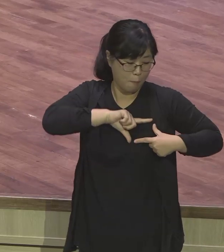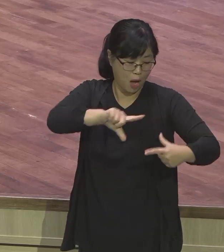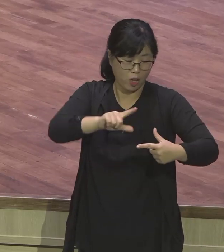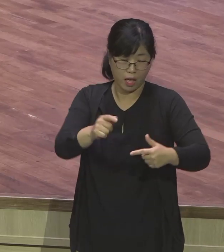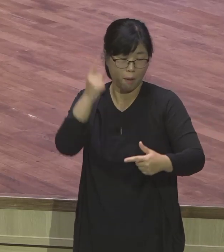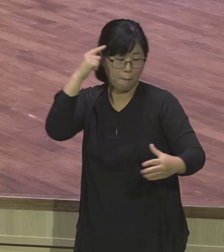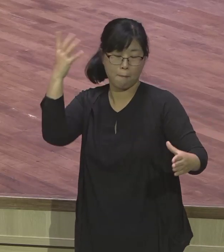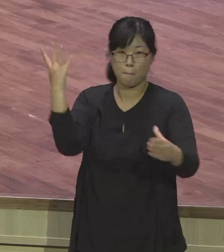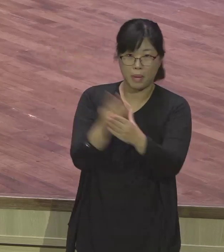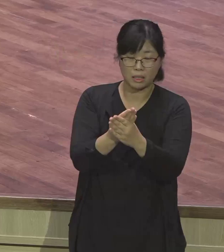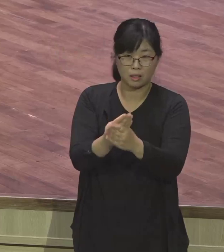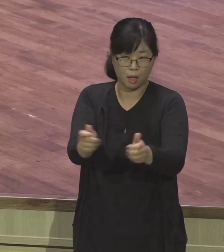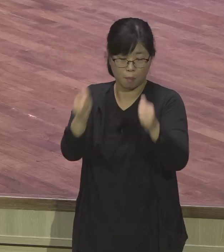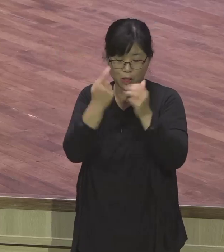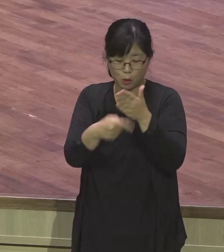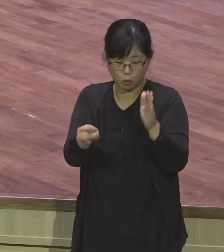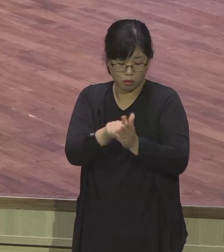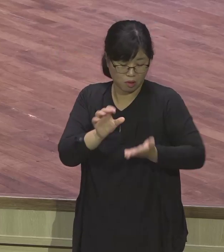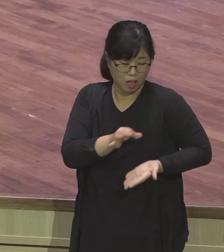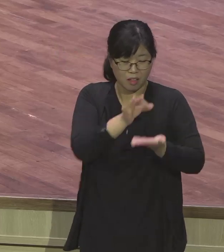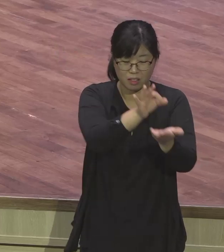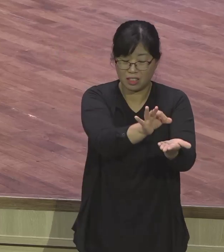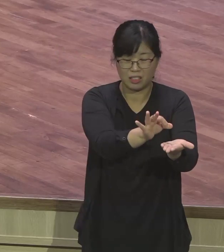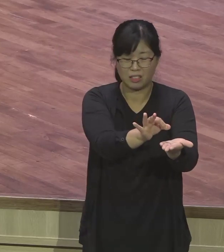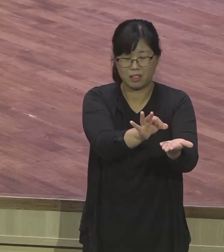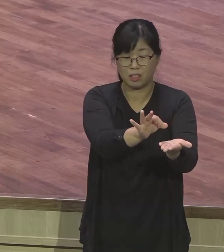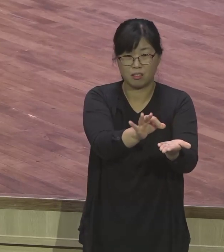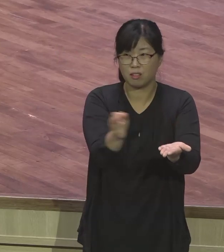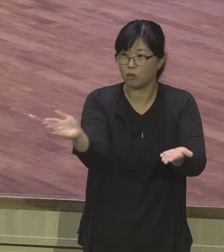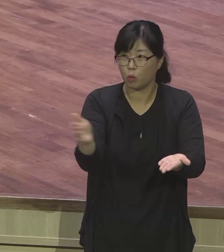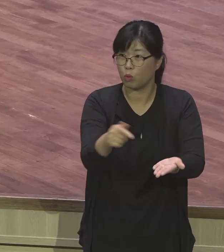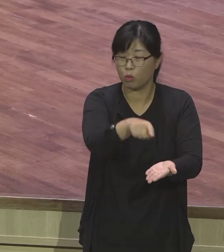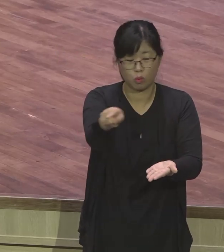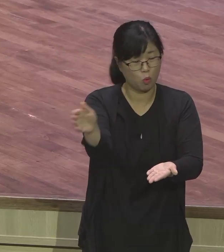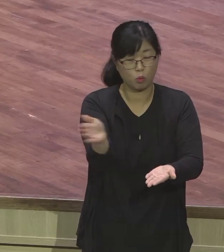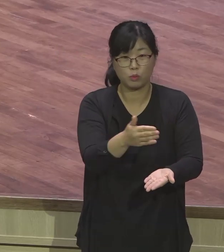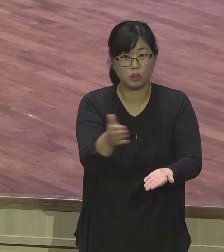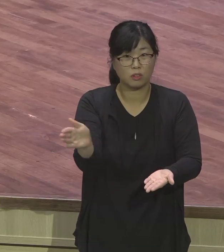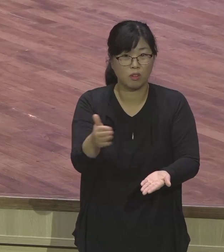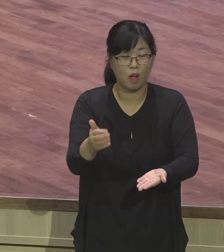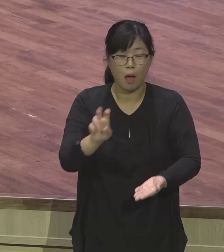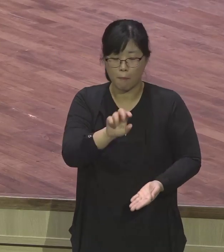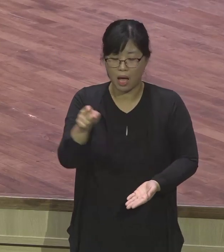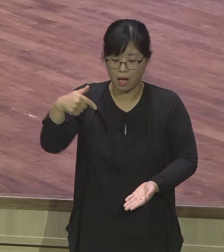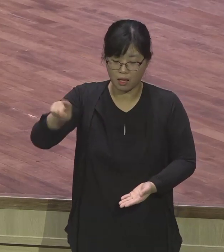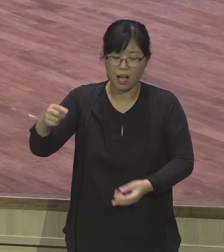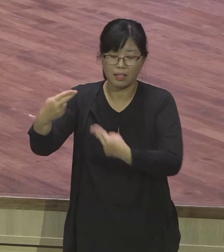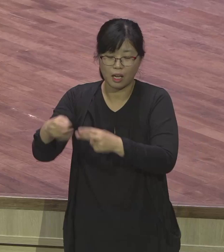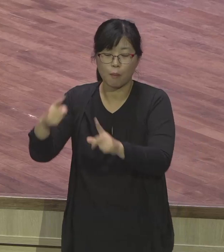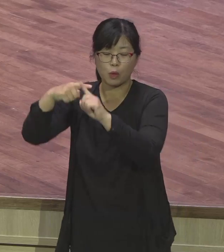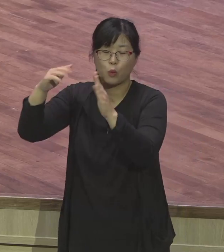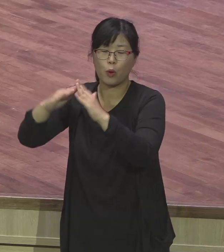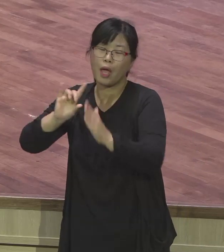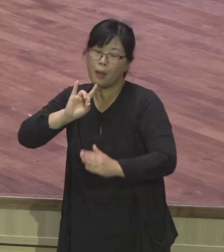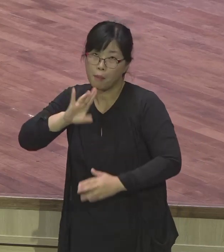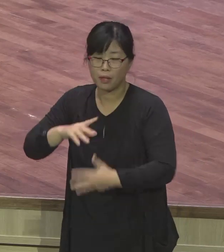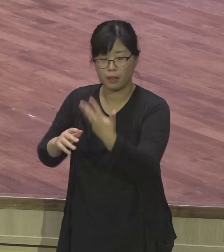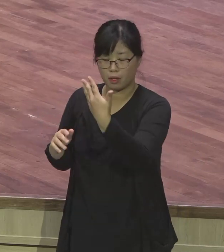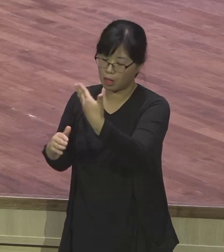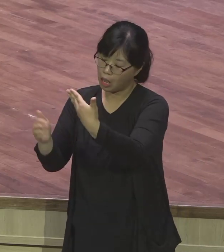명예 박사는요, 초등학교 나와도 명예 박사는 받을 수 있어요. 그 저 정주영 씨가 다 명예 박사가